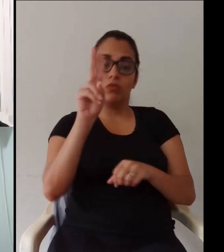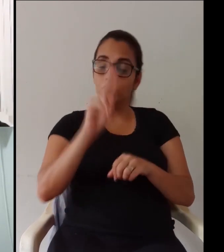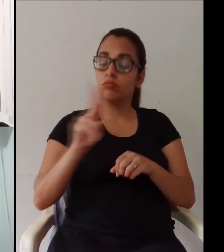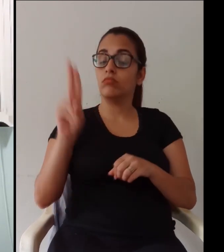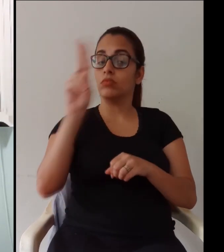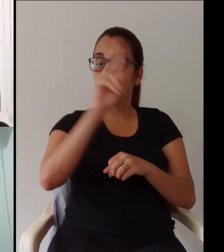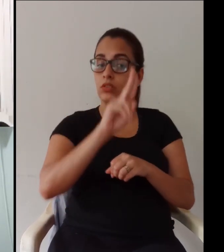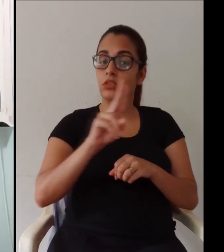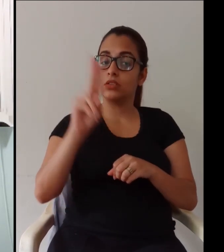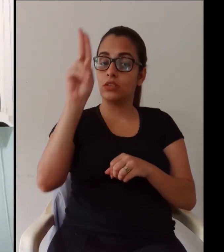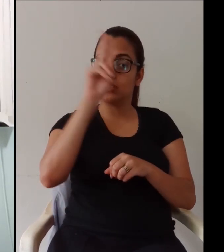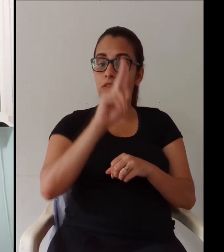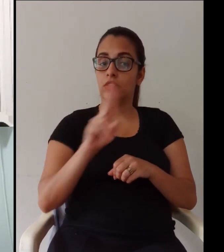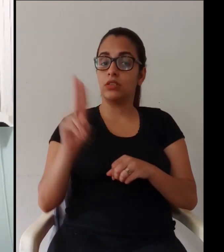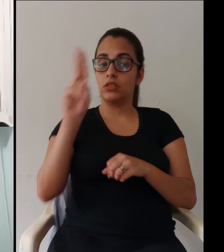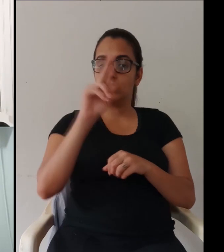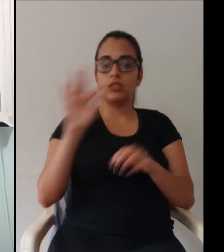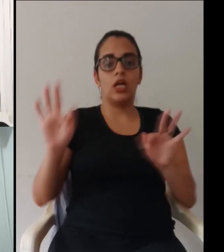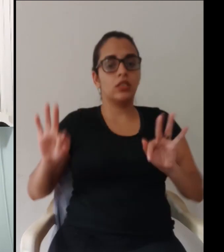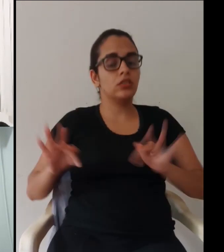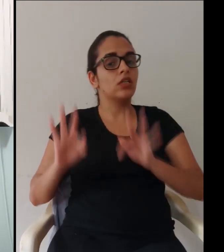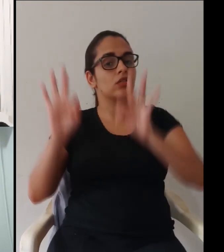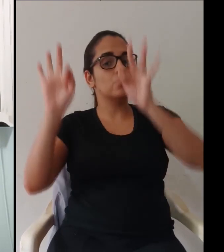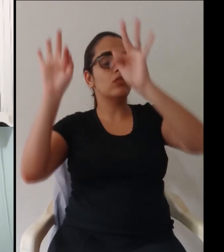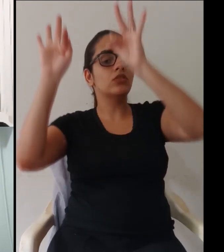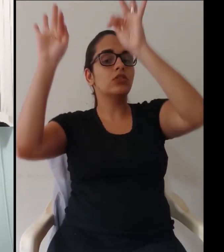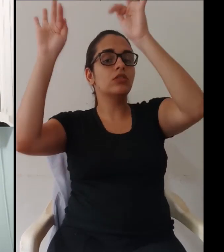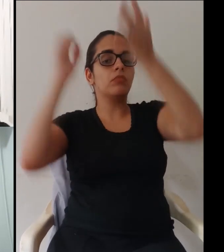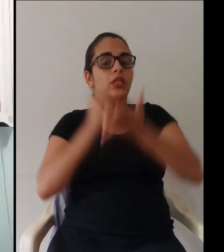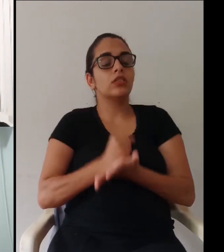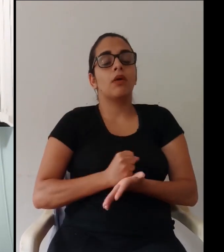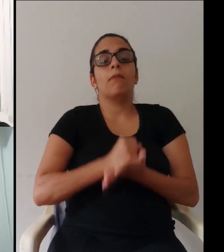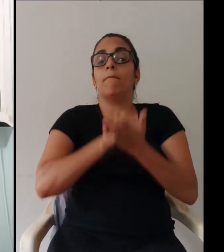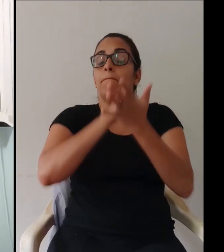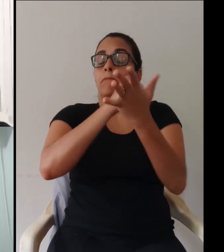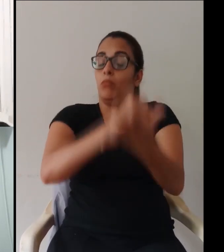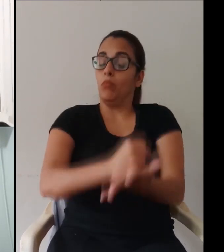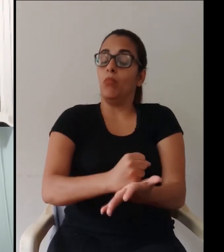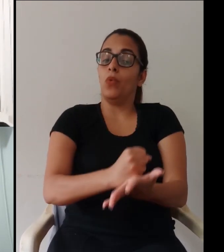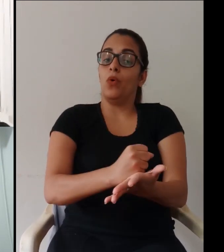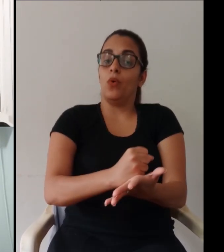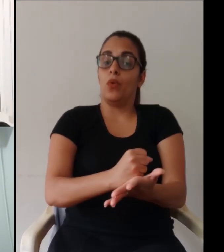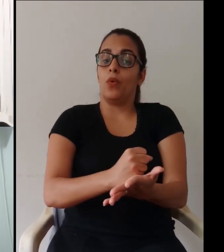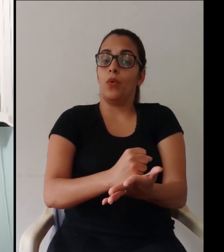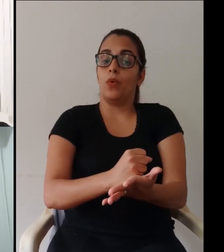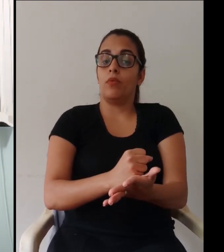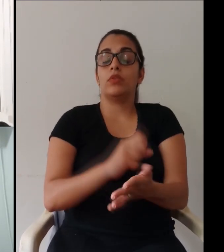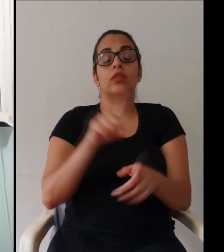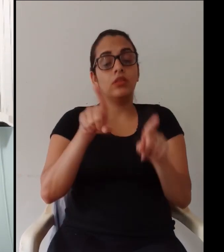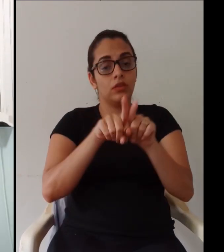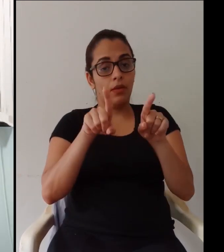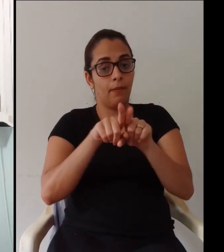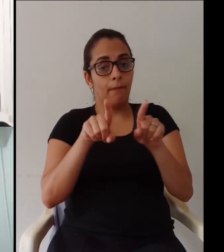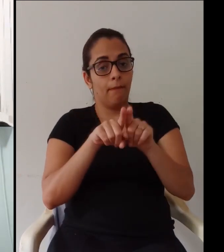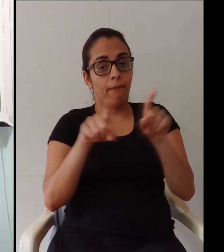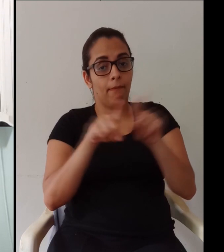sobre isso mas que sim que a gente está avaliando utilizar alguns recursos